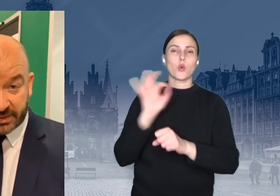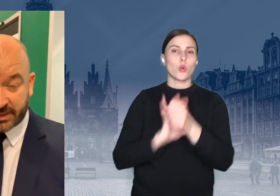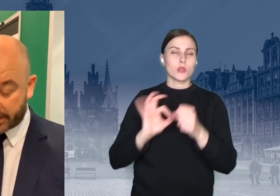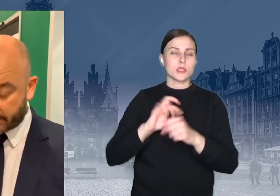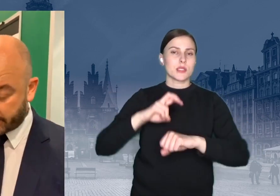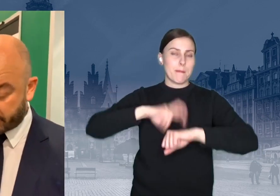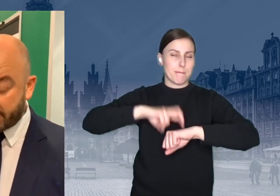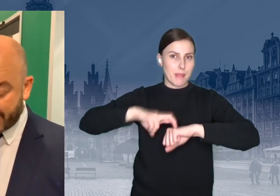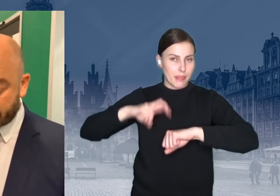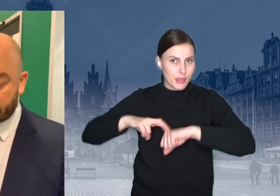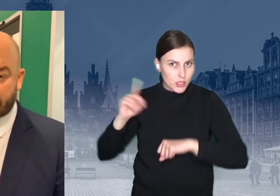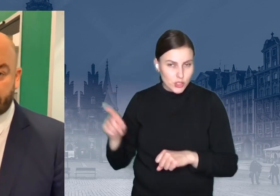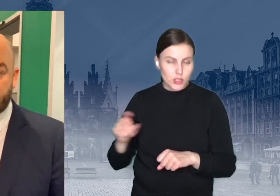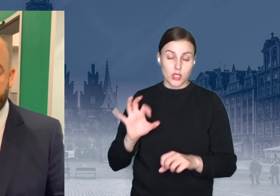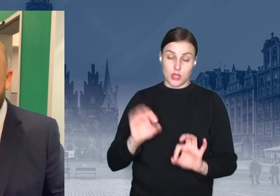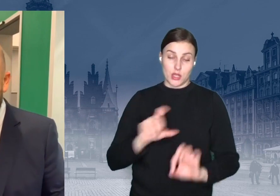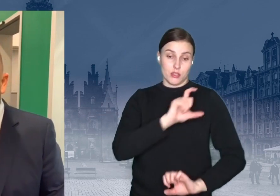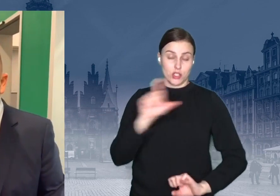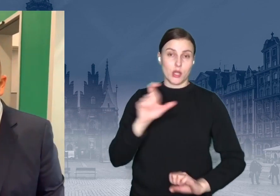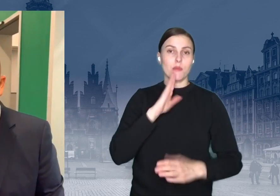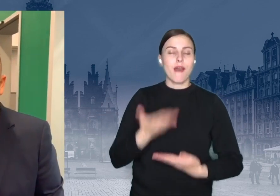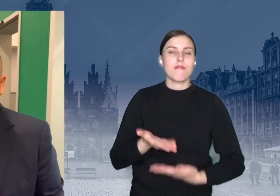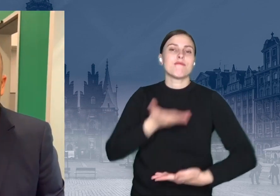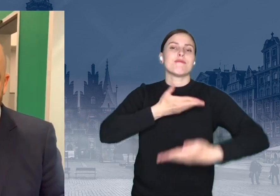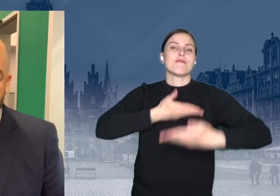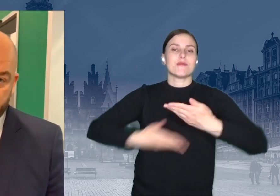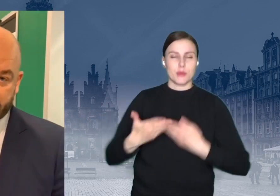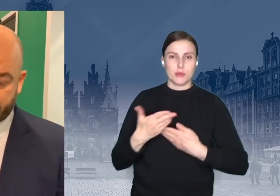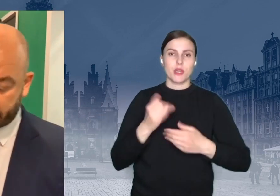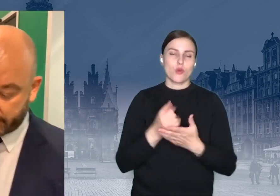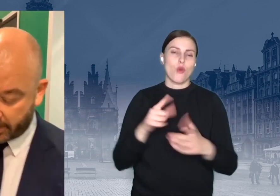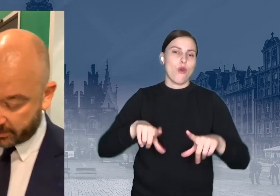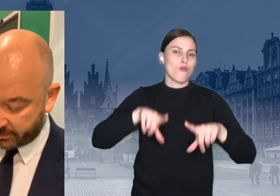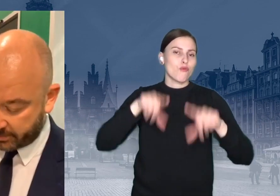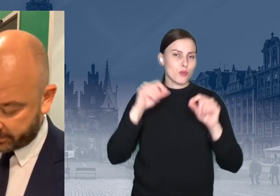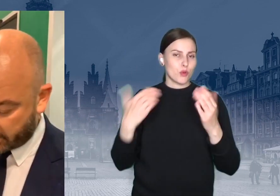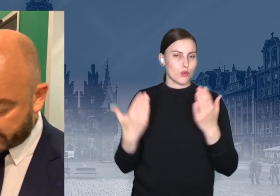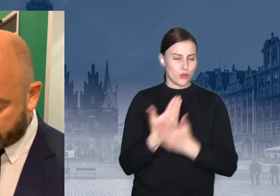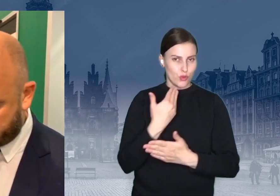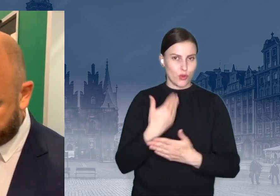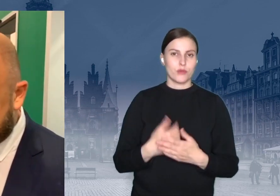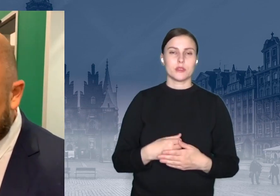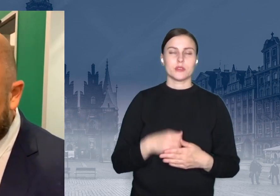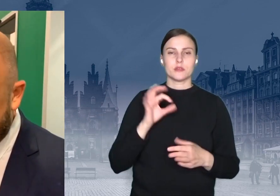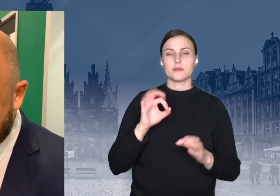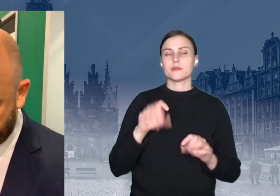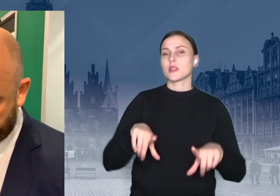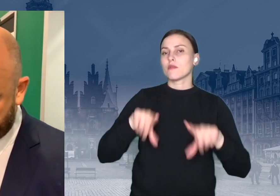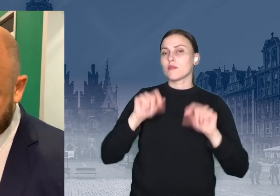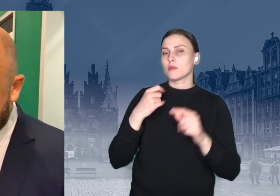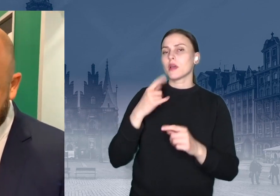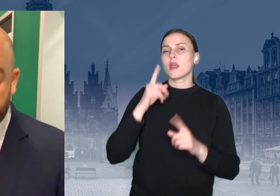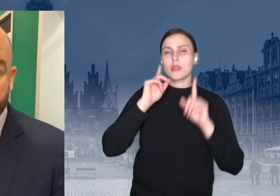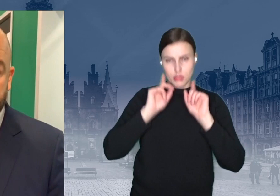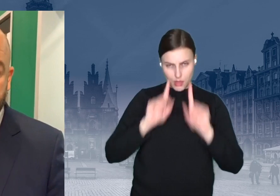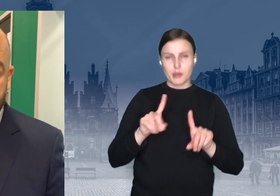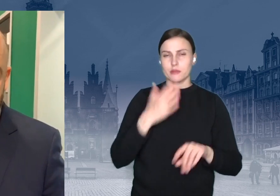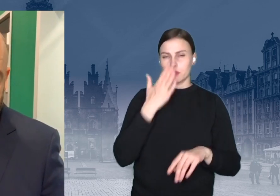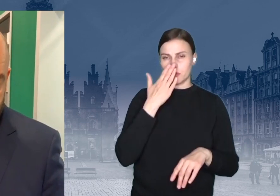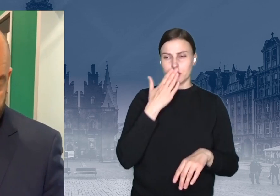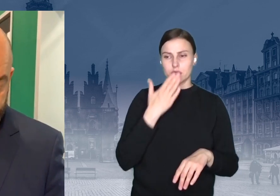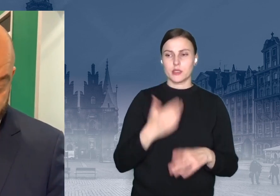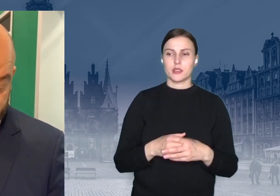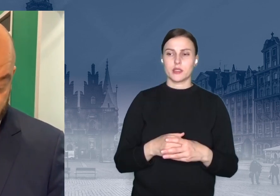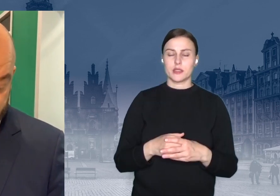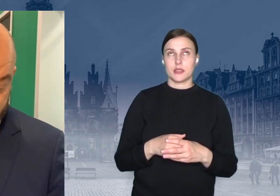wymiany, że tak powiem, i wyborów na uczelni, tylko że tam wybory wyglądają na serio, a nie tak jak u nas chciano